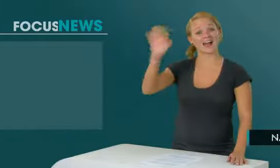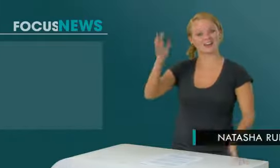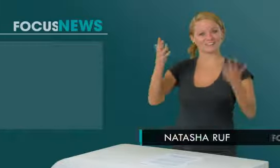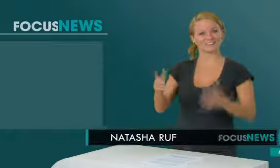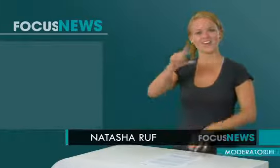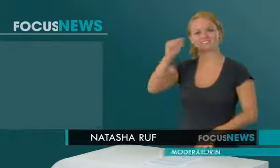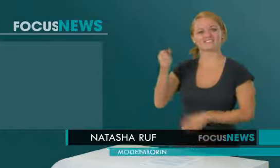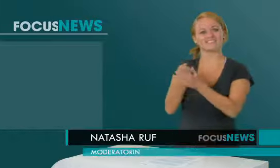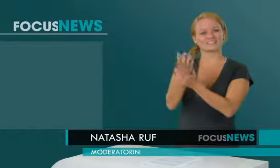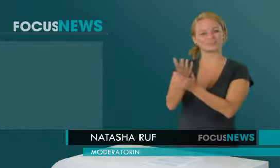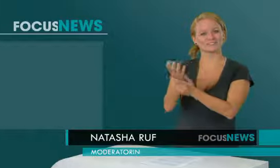Willkommen zu FOKUS NEWS